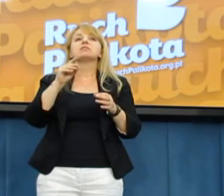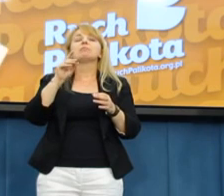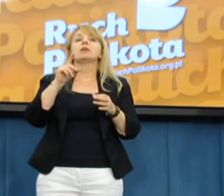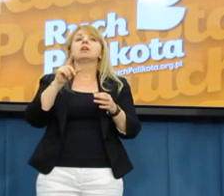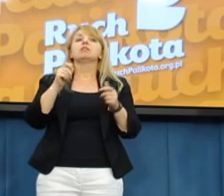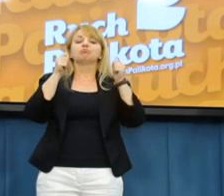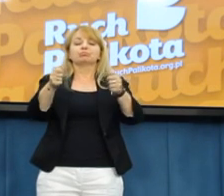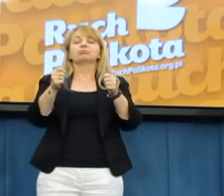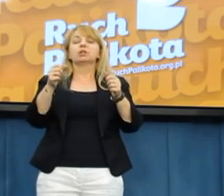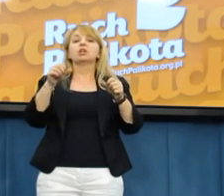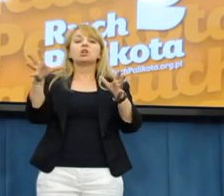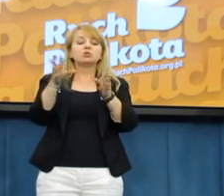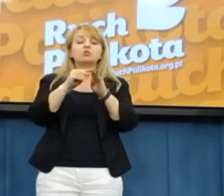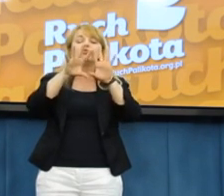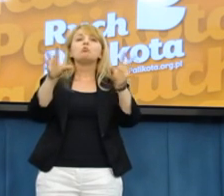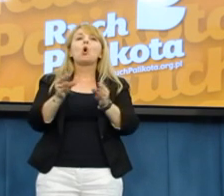można znaleźć pracy.